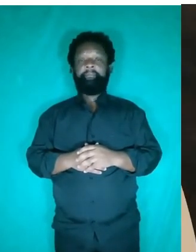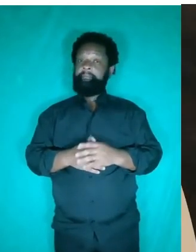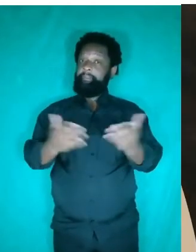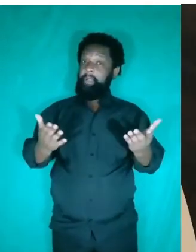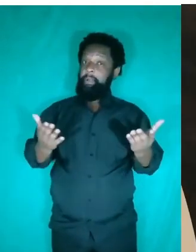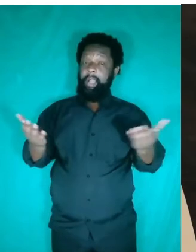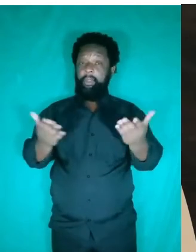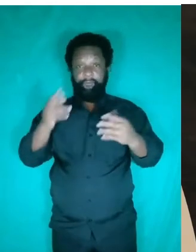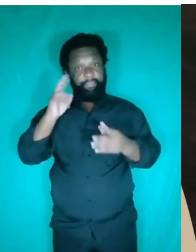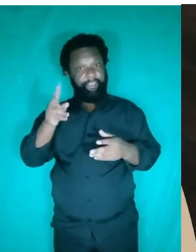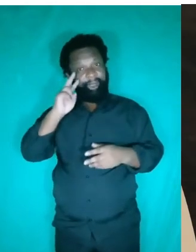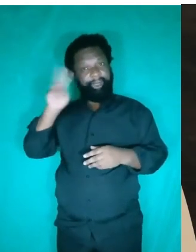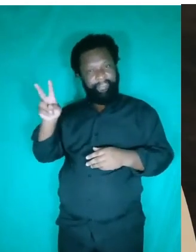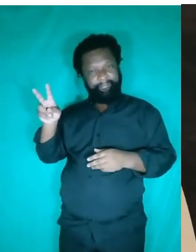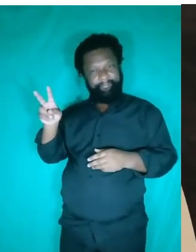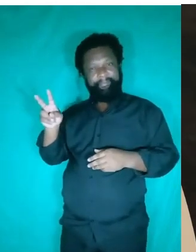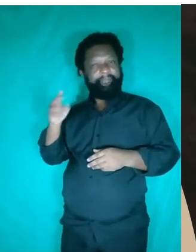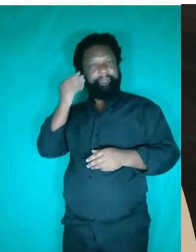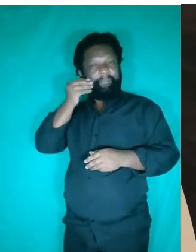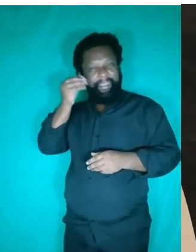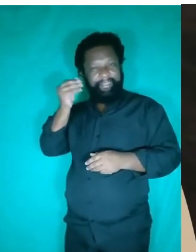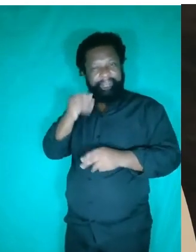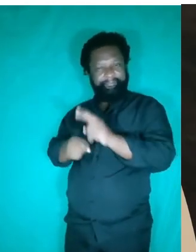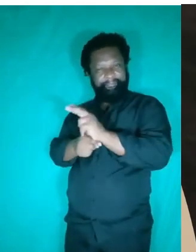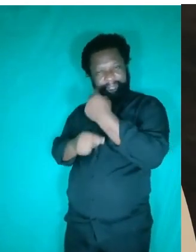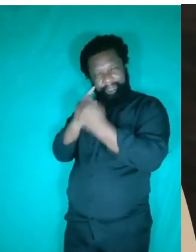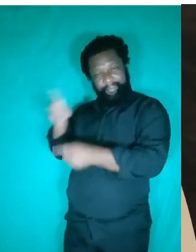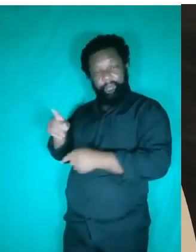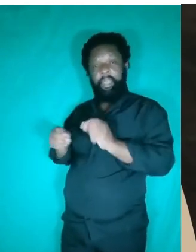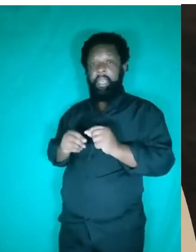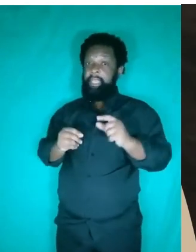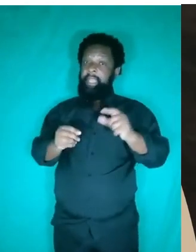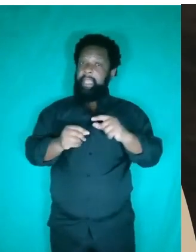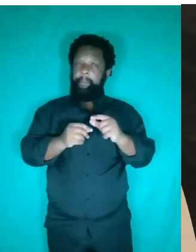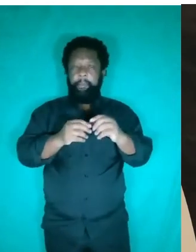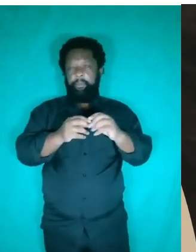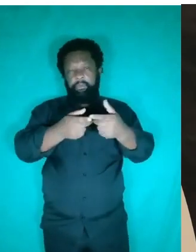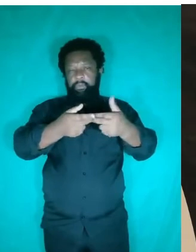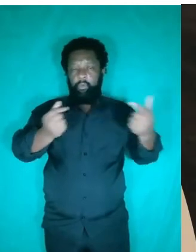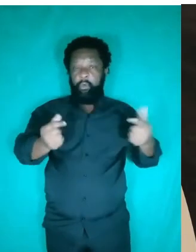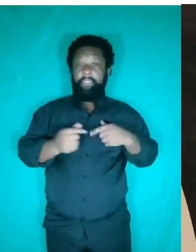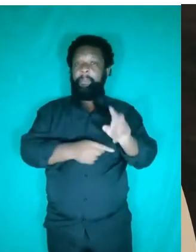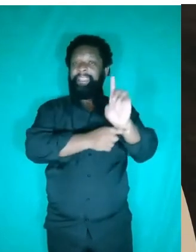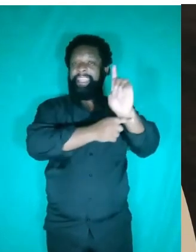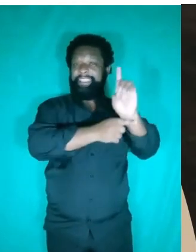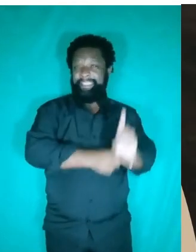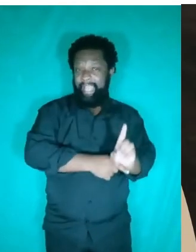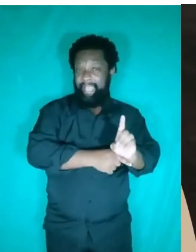Então, assim, como vocês puderam observar no experimento, quando um corpo tem uma densidade maior que a do líquido,